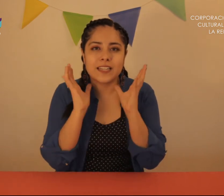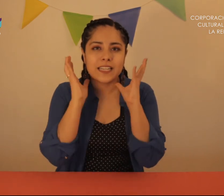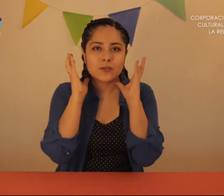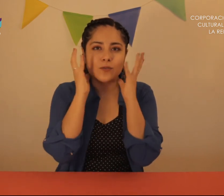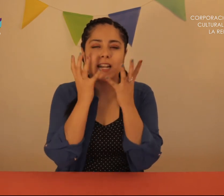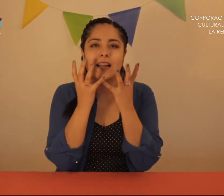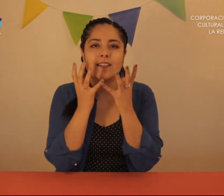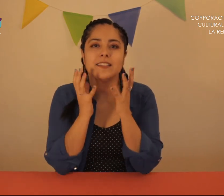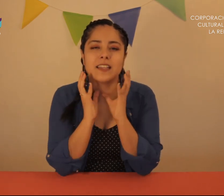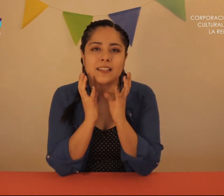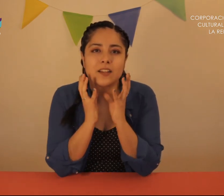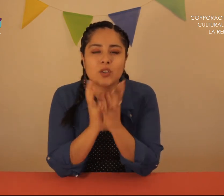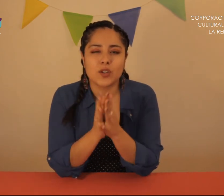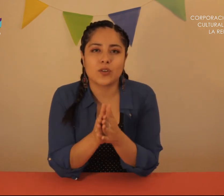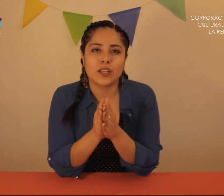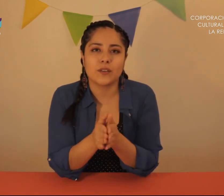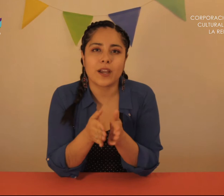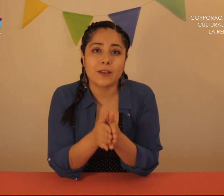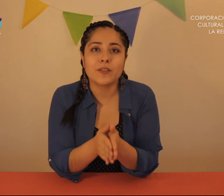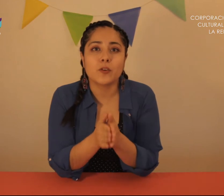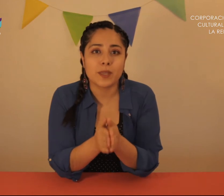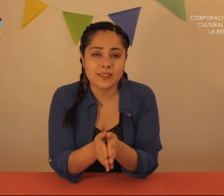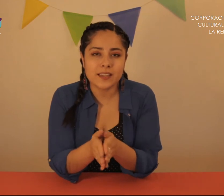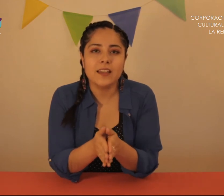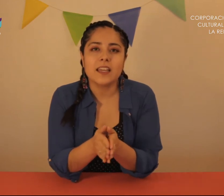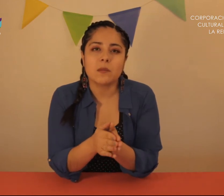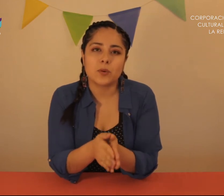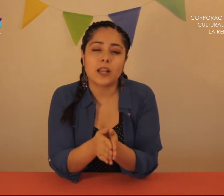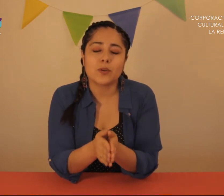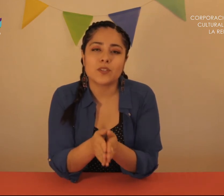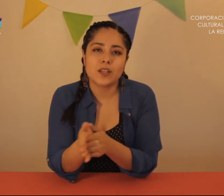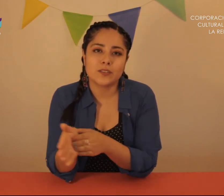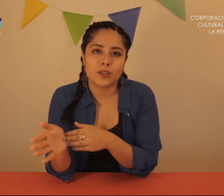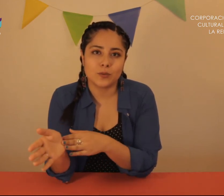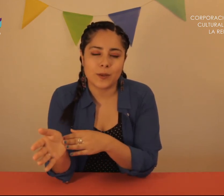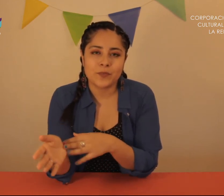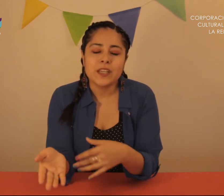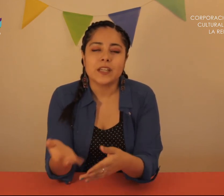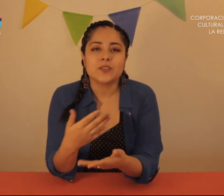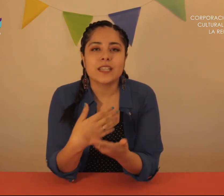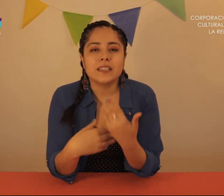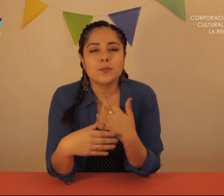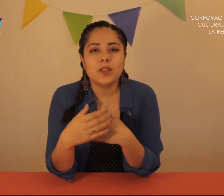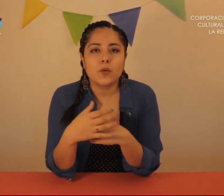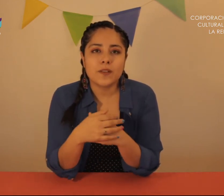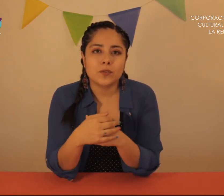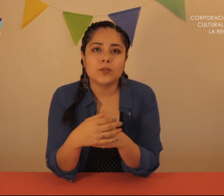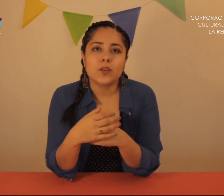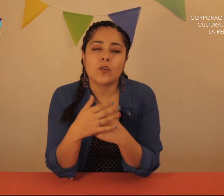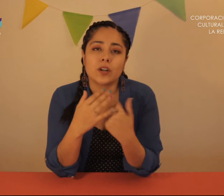energía sube a la cabeza y al desarrollo de lo cognitivo Ahí es cuando comienza el proceso de lectoescritura Entonces este tipo de cuentos O